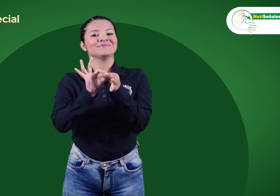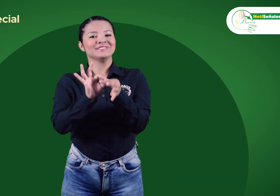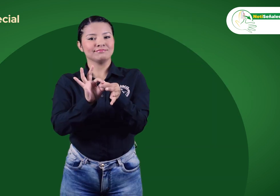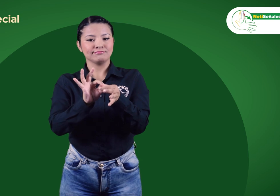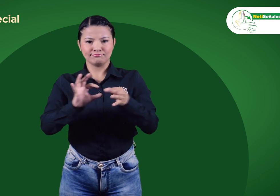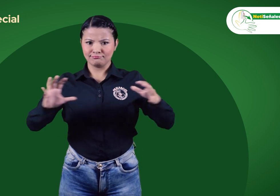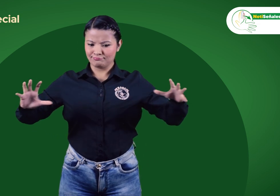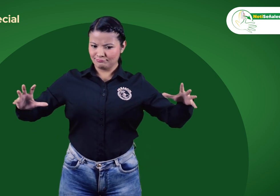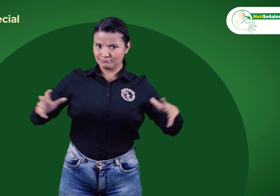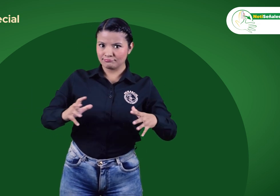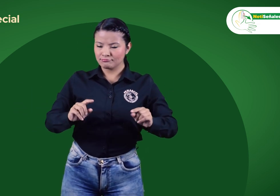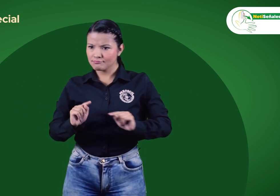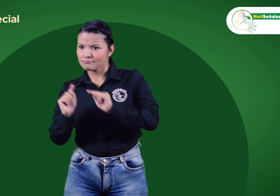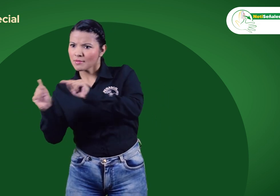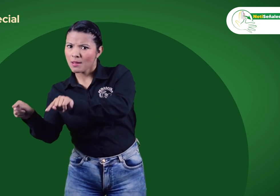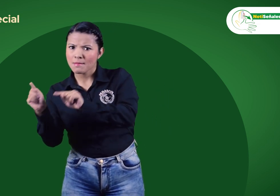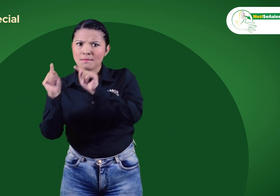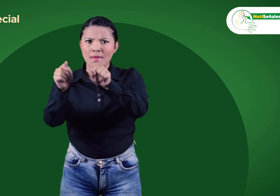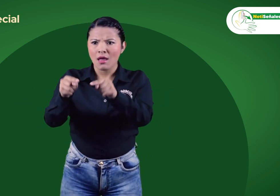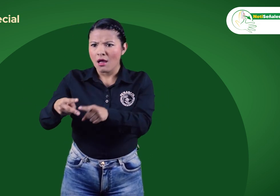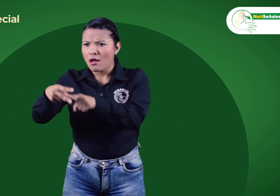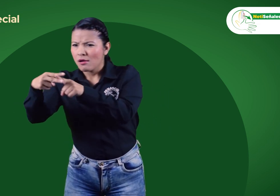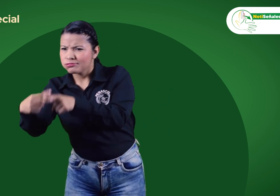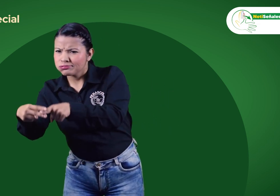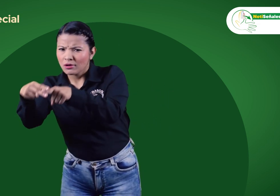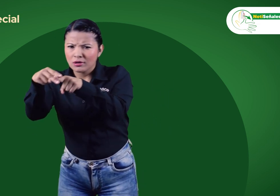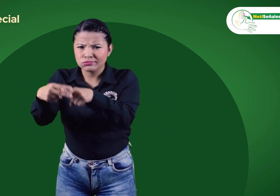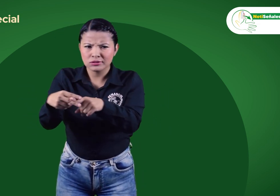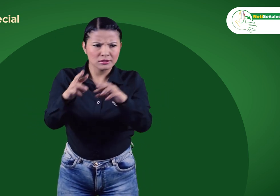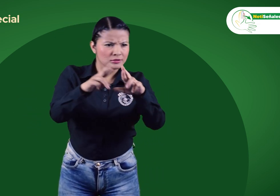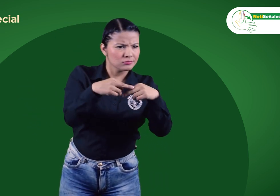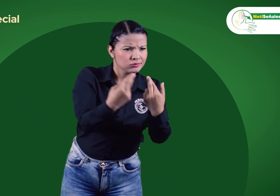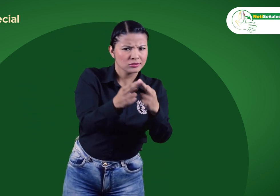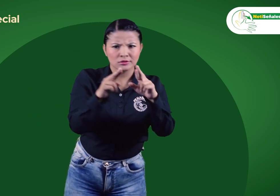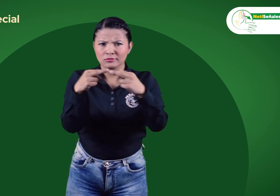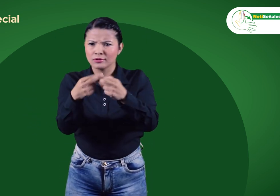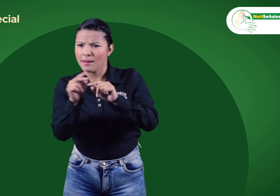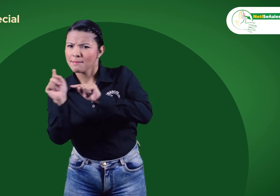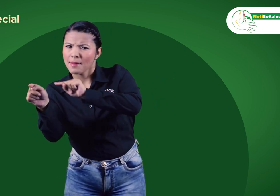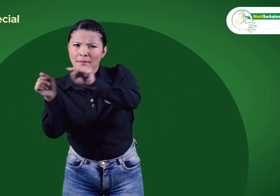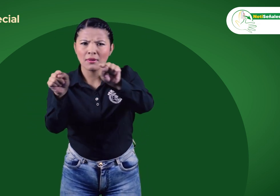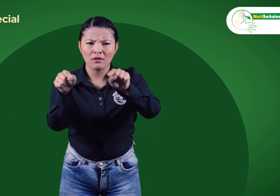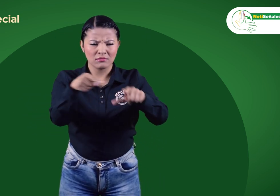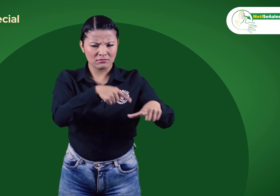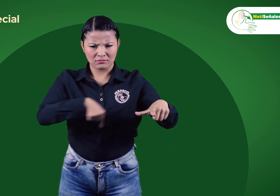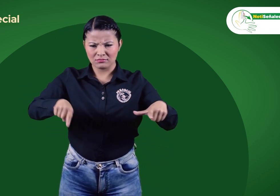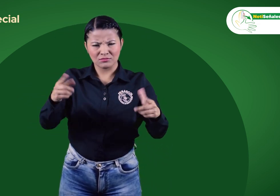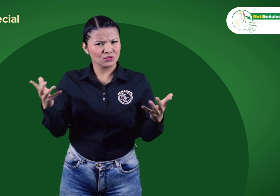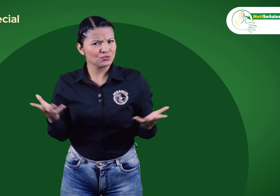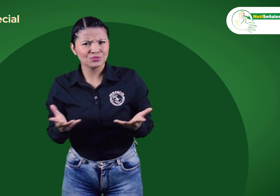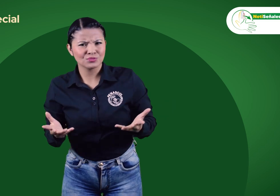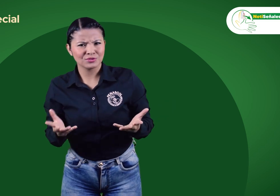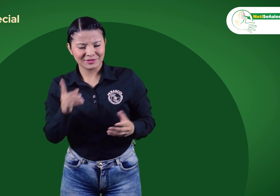vean a continuación en qué espacios estuvimos y con quienes nos reunimos observen